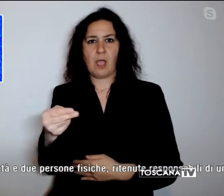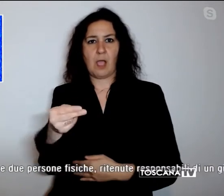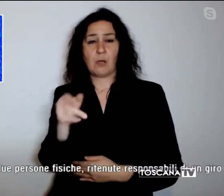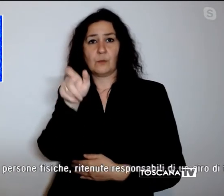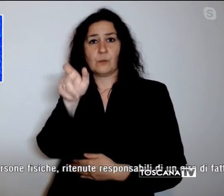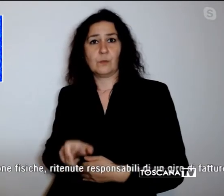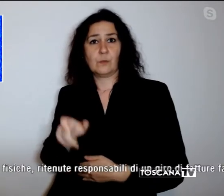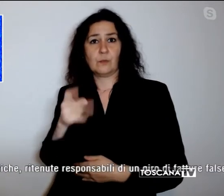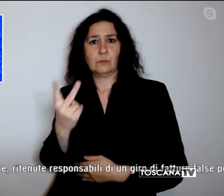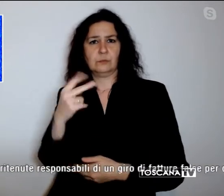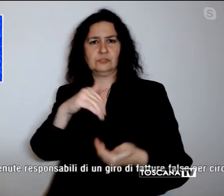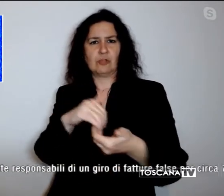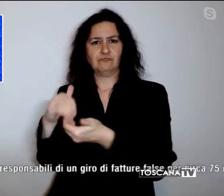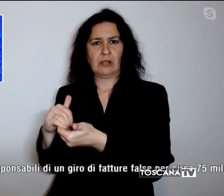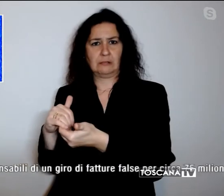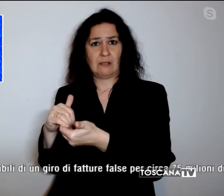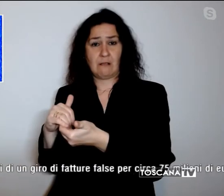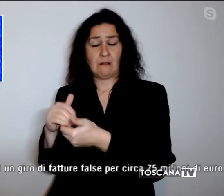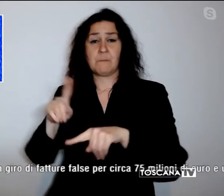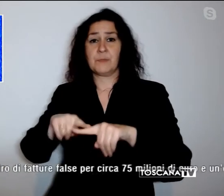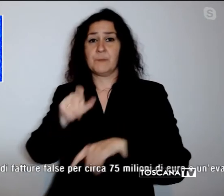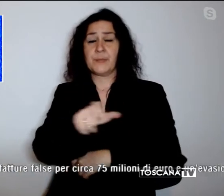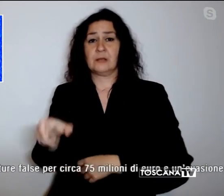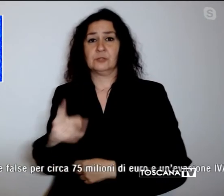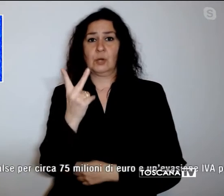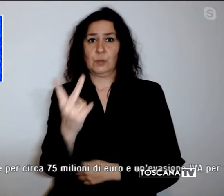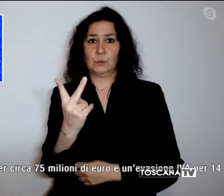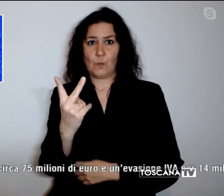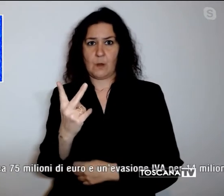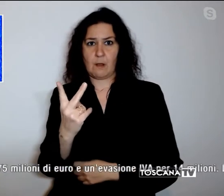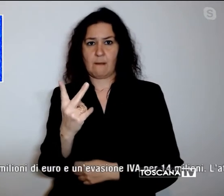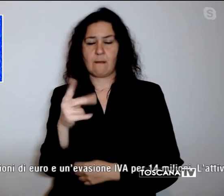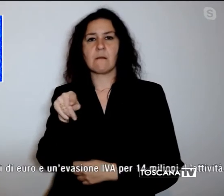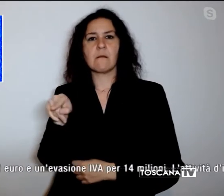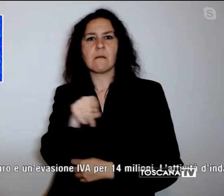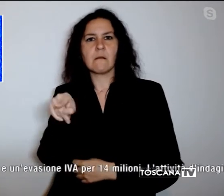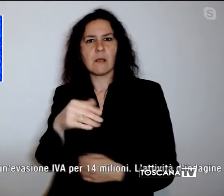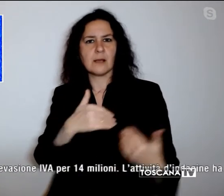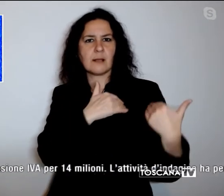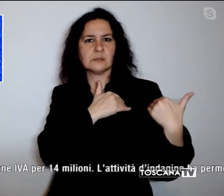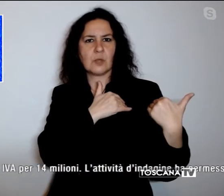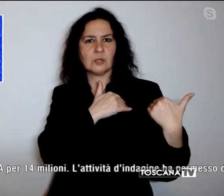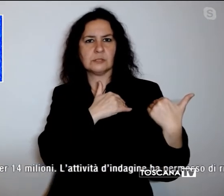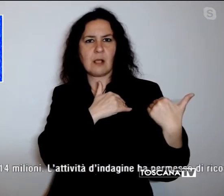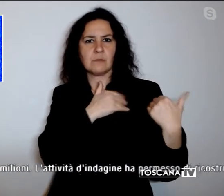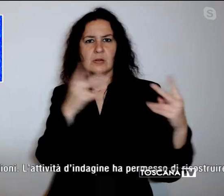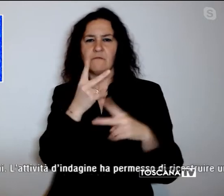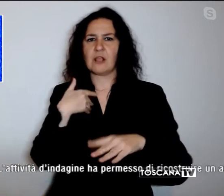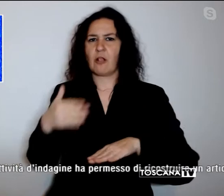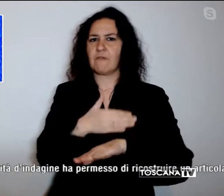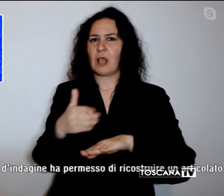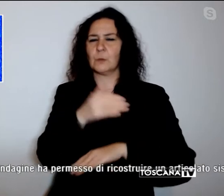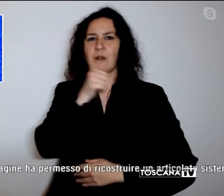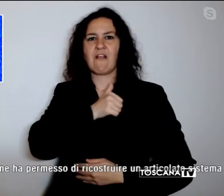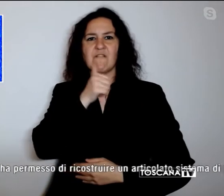società e due persone fisiche, ritenute responsabili di un giro di fatture false per circa